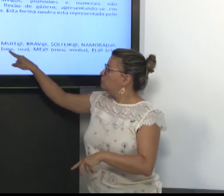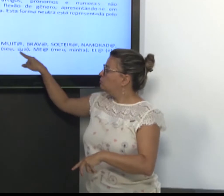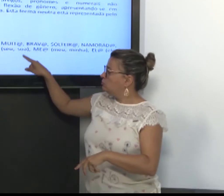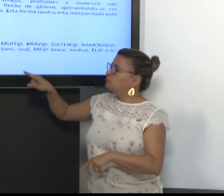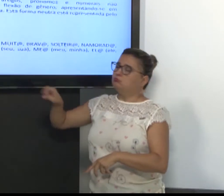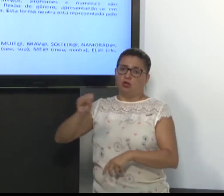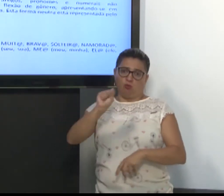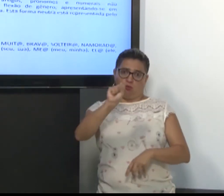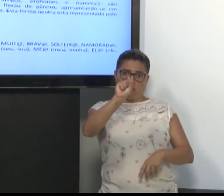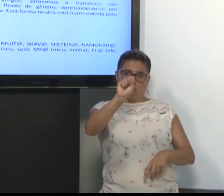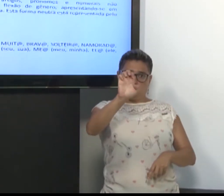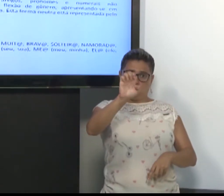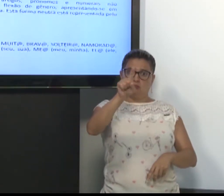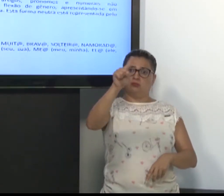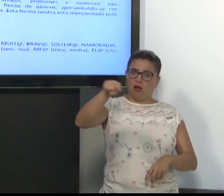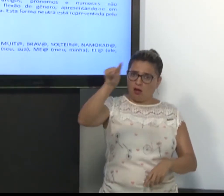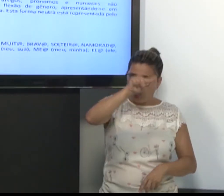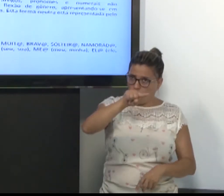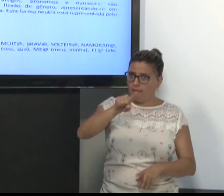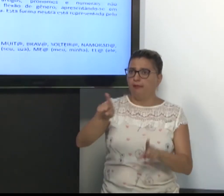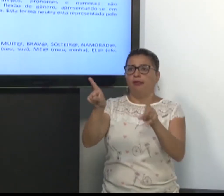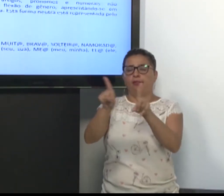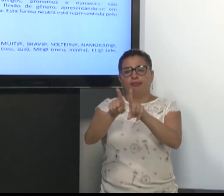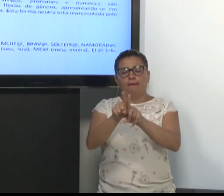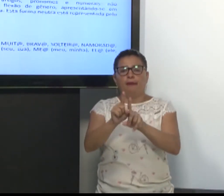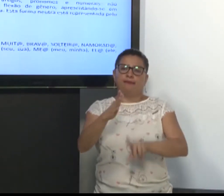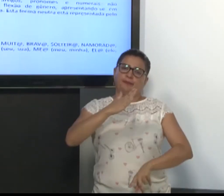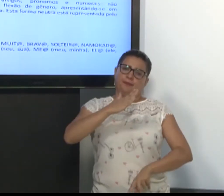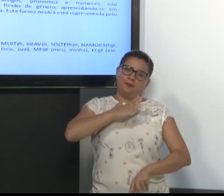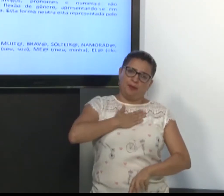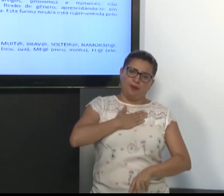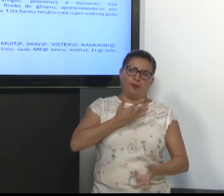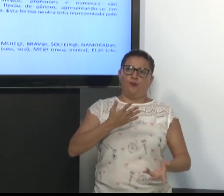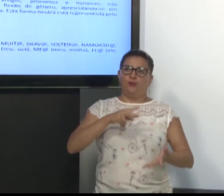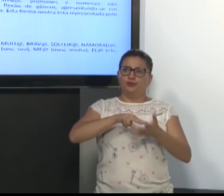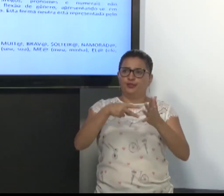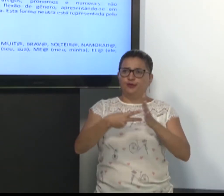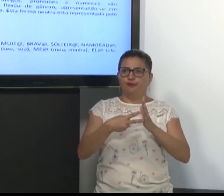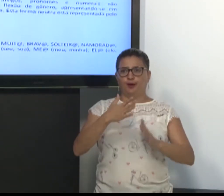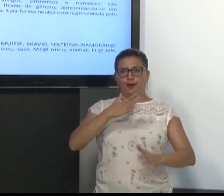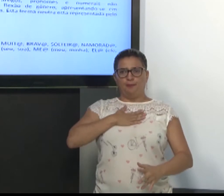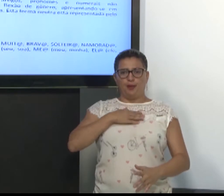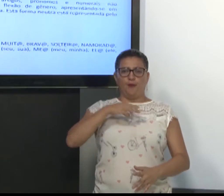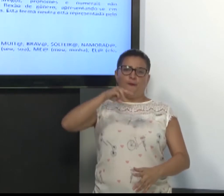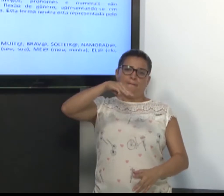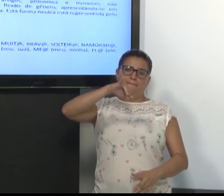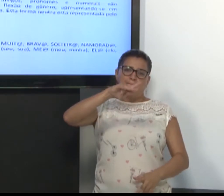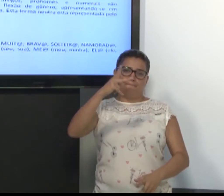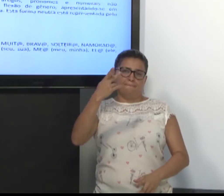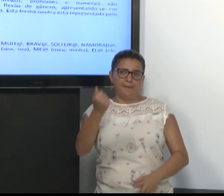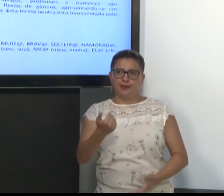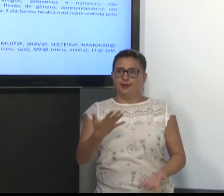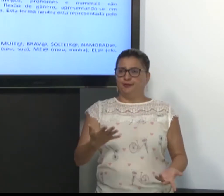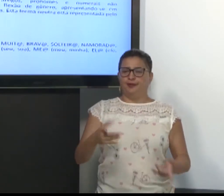Utiliza-se o arroba. Pode ser seu ou sua. Meu ou minha. Também ele,